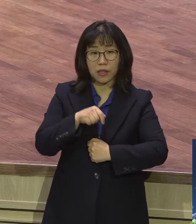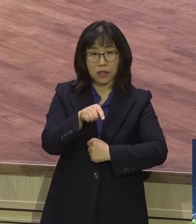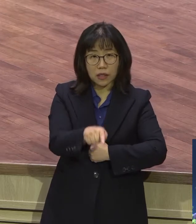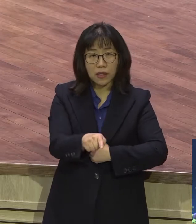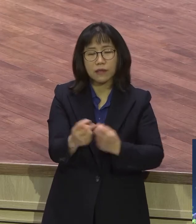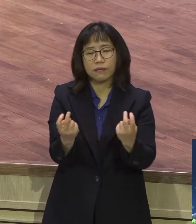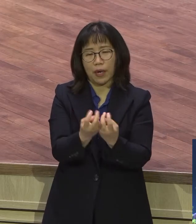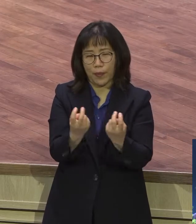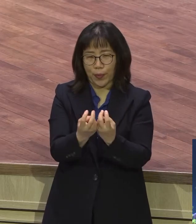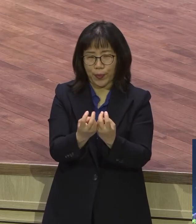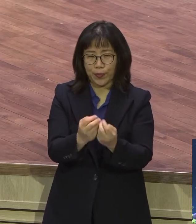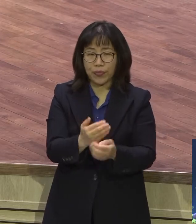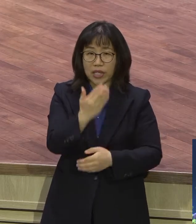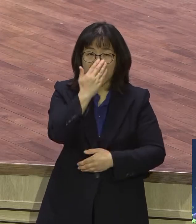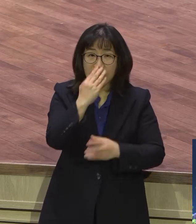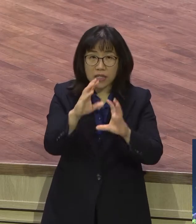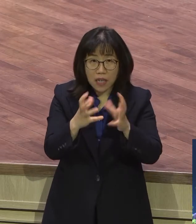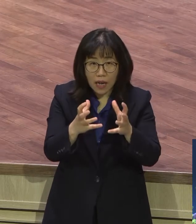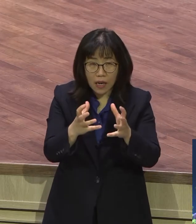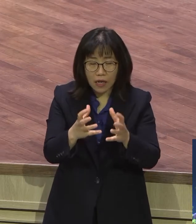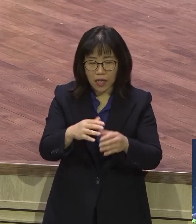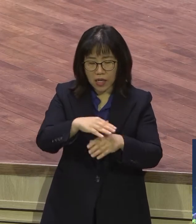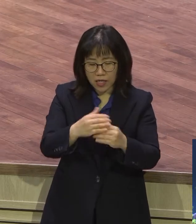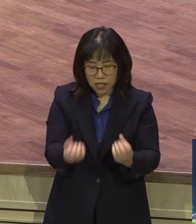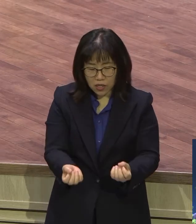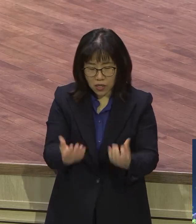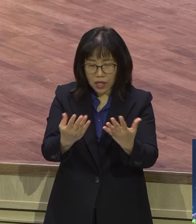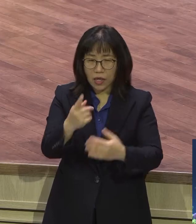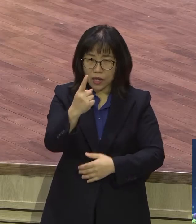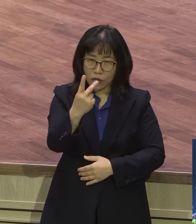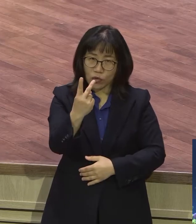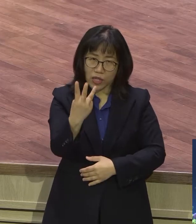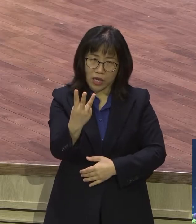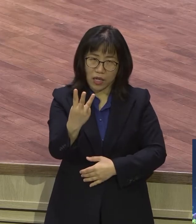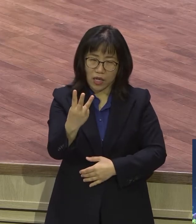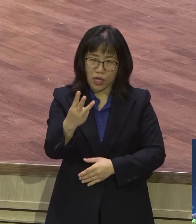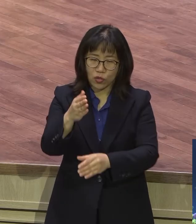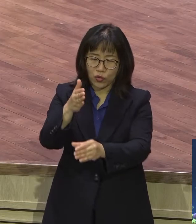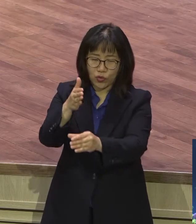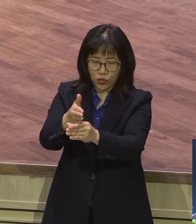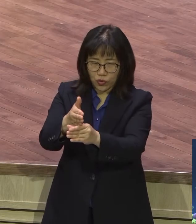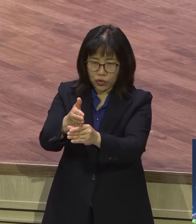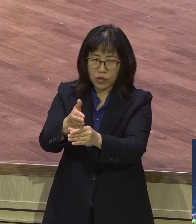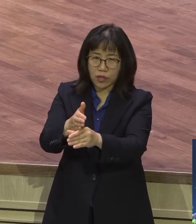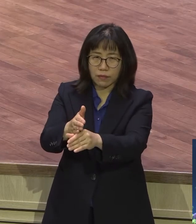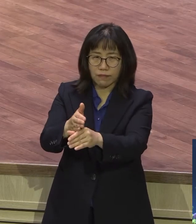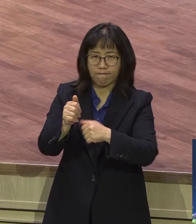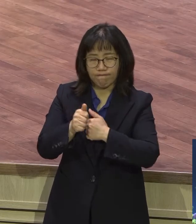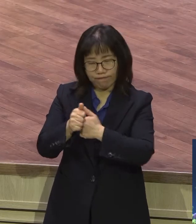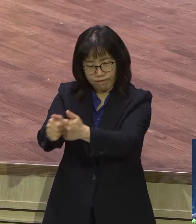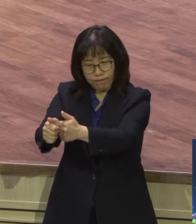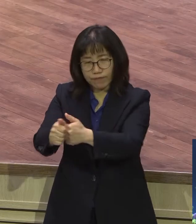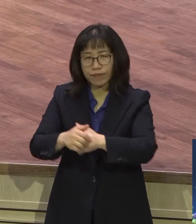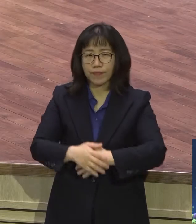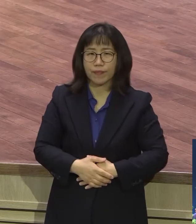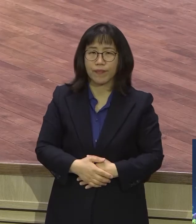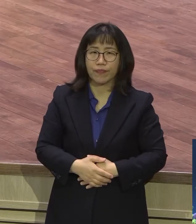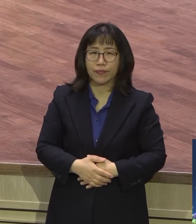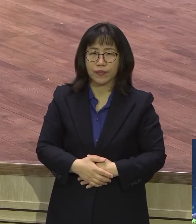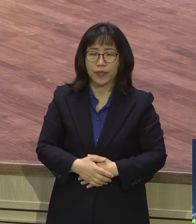삶은 세 절기 중심으로 살았어요. 세 절기 중심. 이 사람들은 지금도 그렇게 살고 있어요.